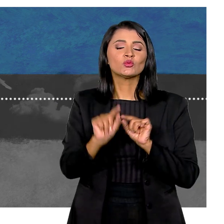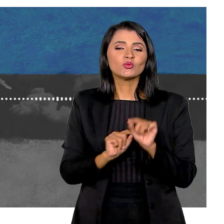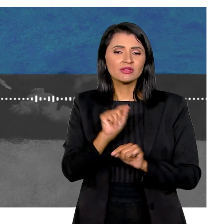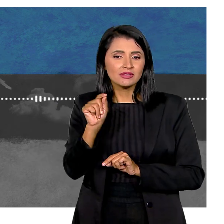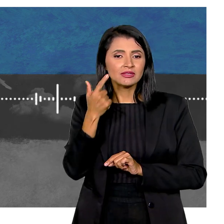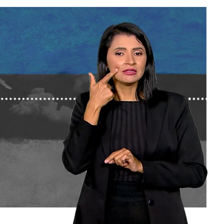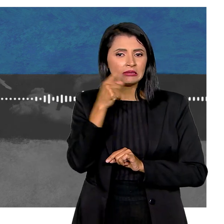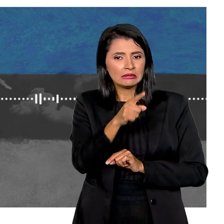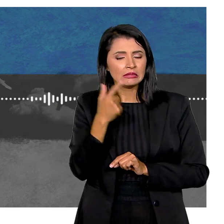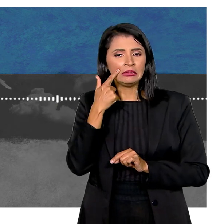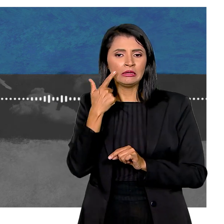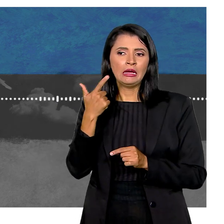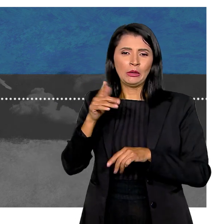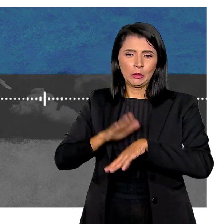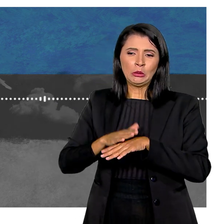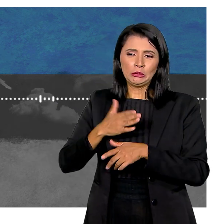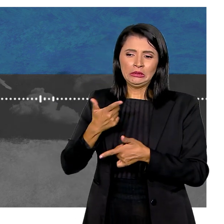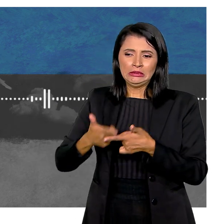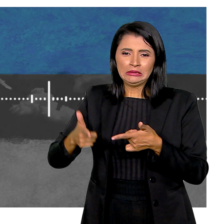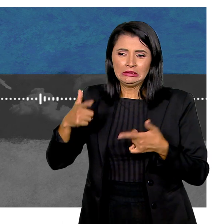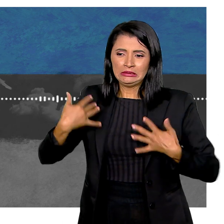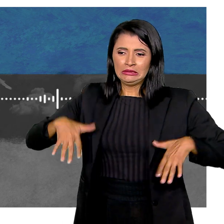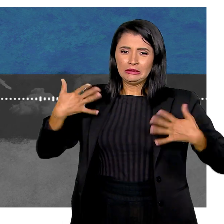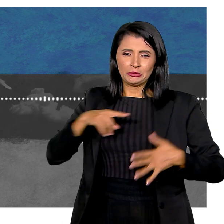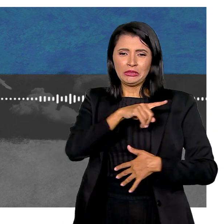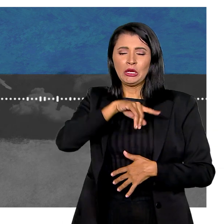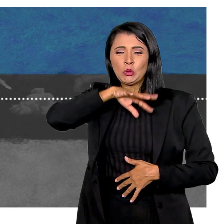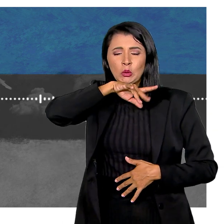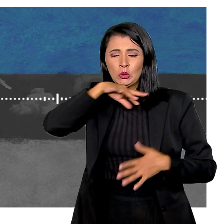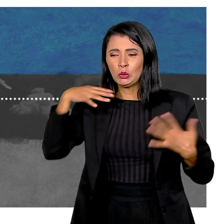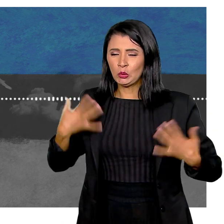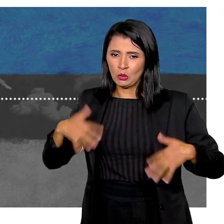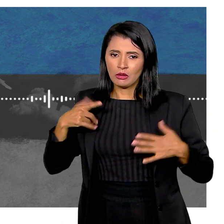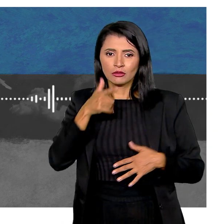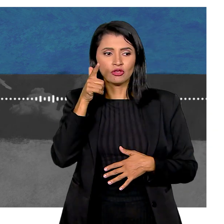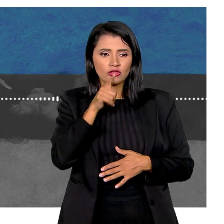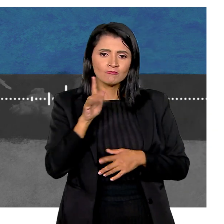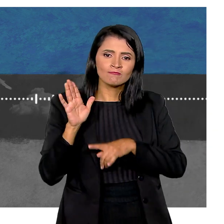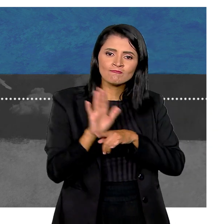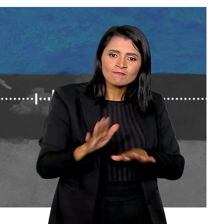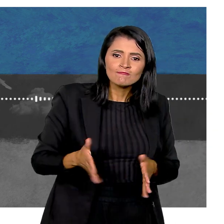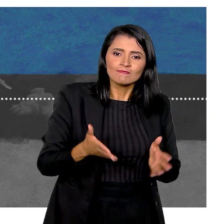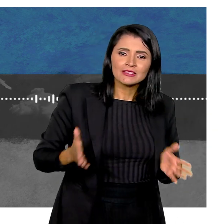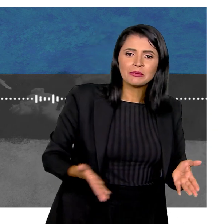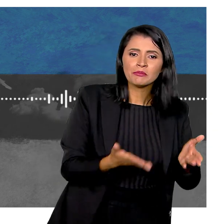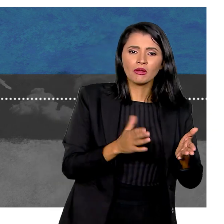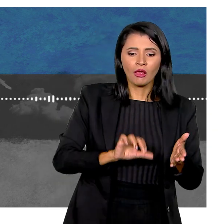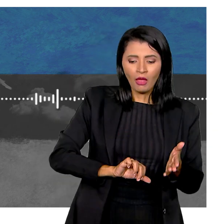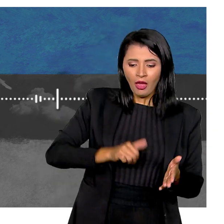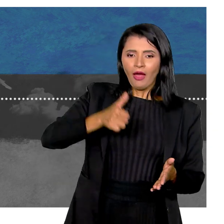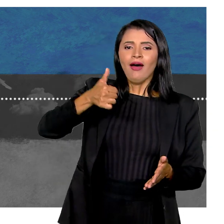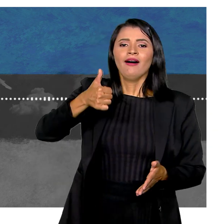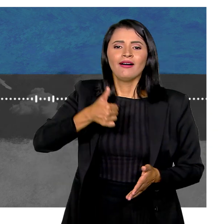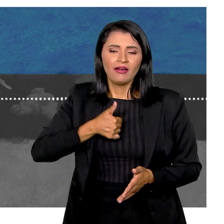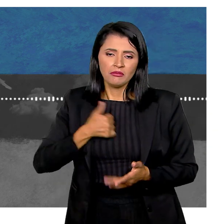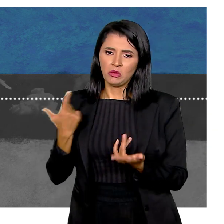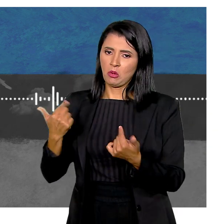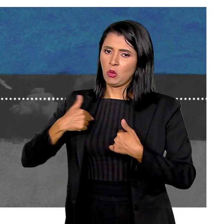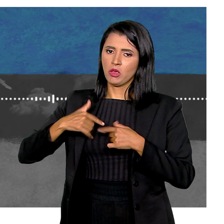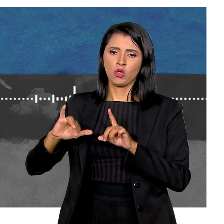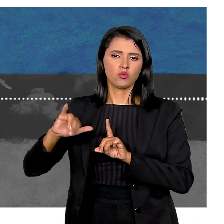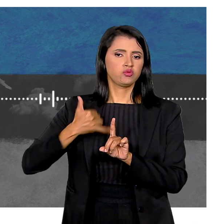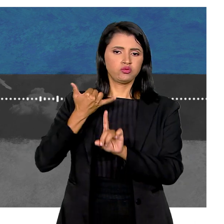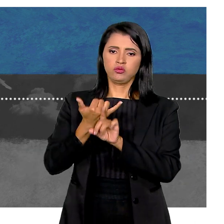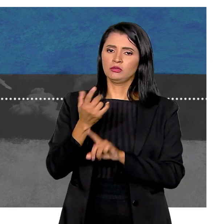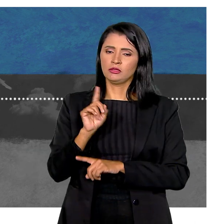Para que ele consiga sair Quando ele tem as crises dele Quando ele fica muito mal com as coisas Então a gente tenta incentivar para que ele passe